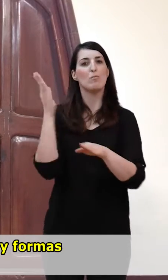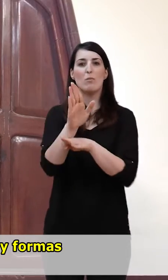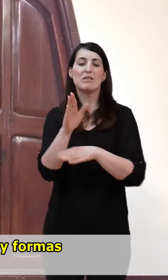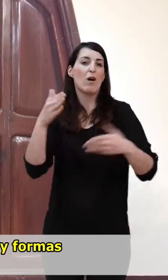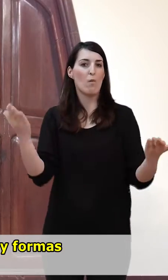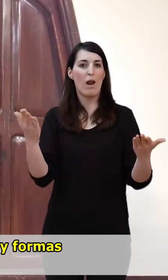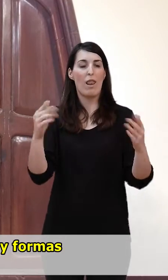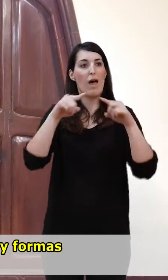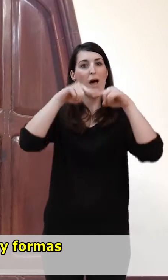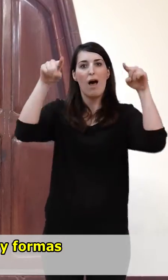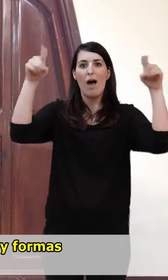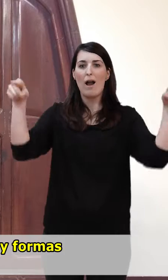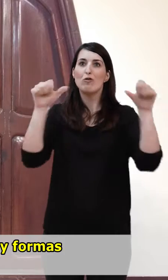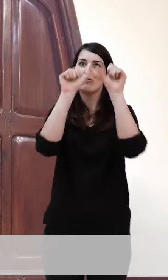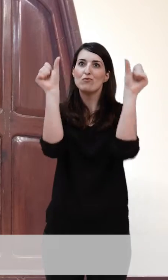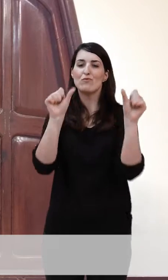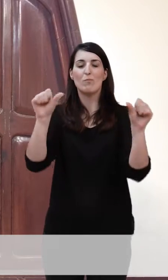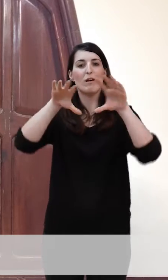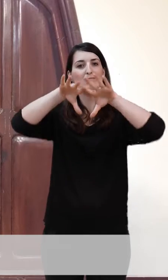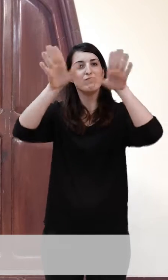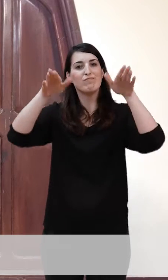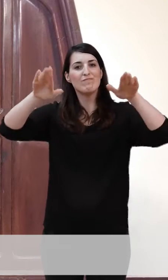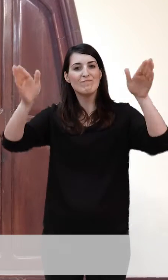determinada por arcos y formas redondeadas.